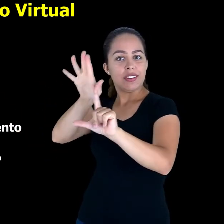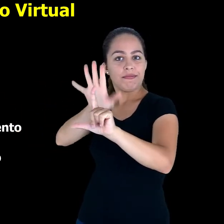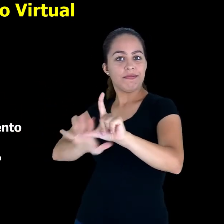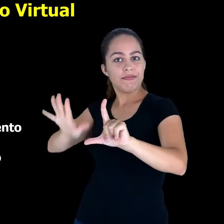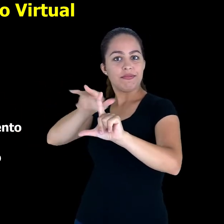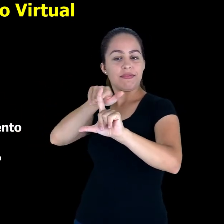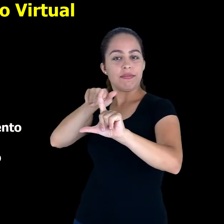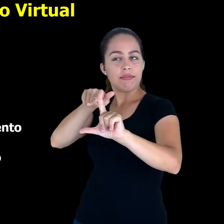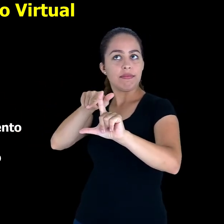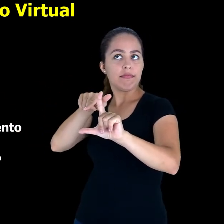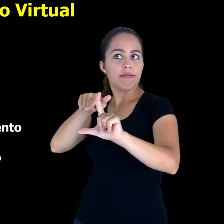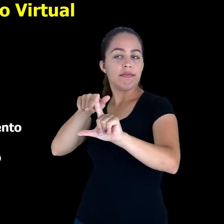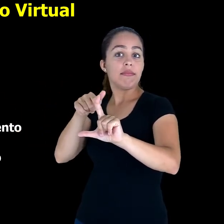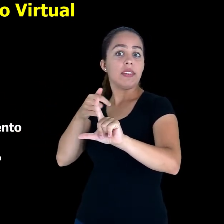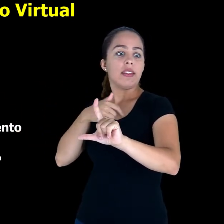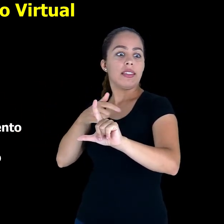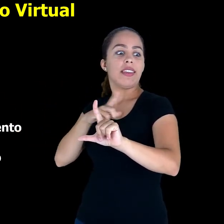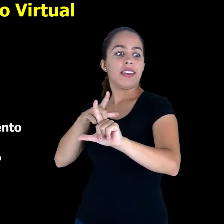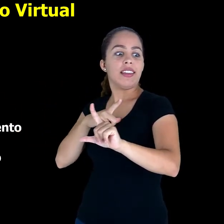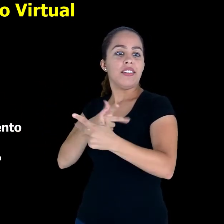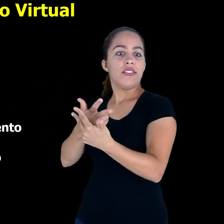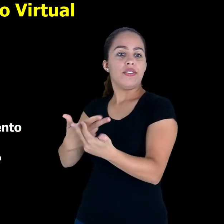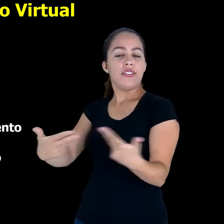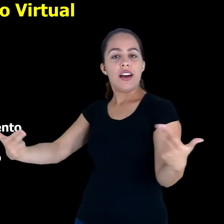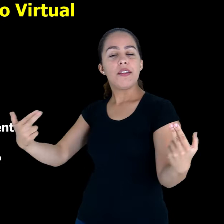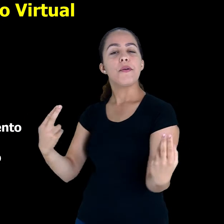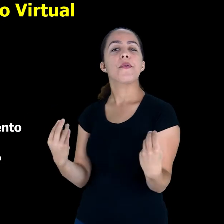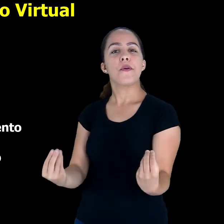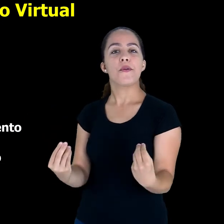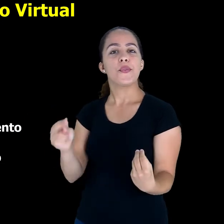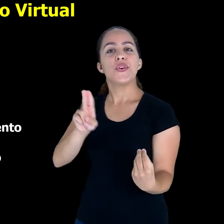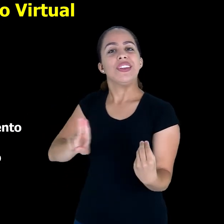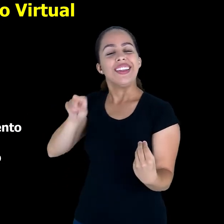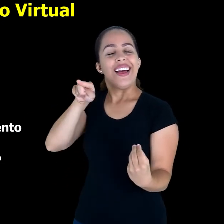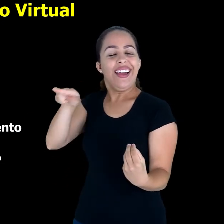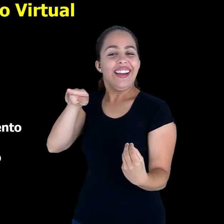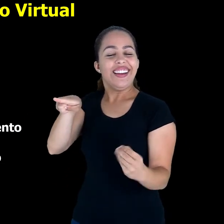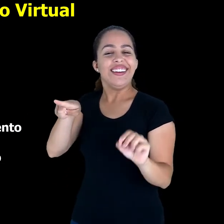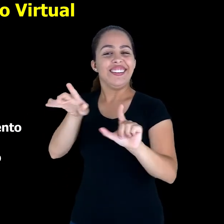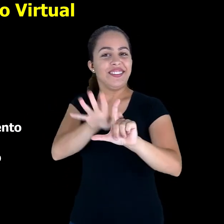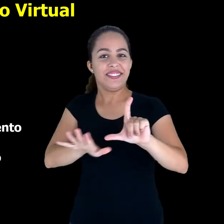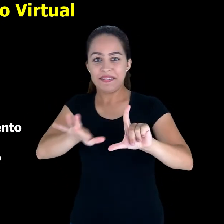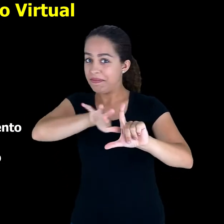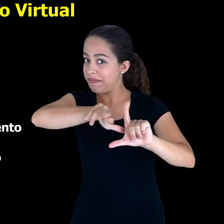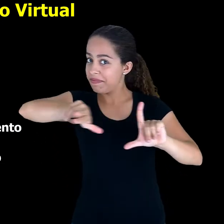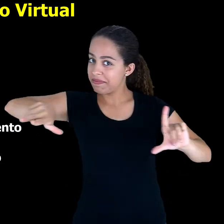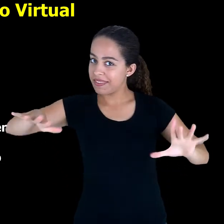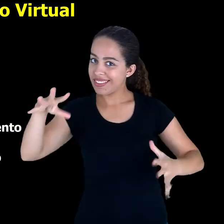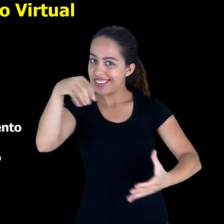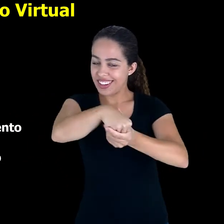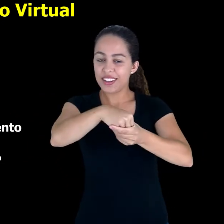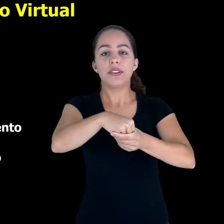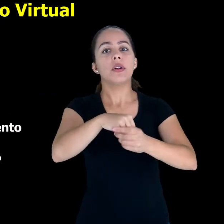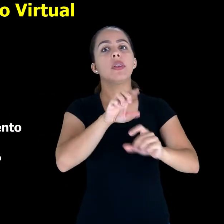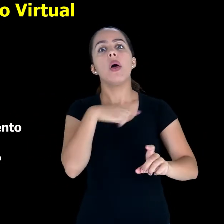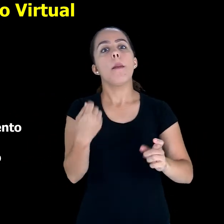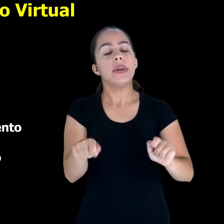Ou seja, nós temos uma diversidade de uso desses espaços e nós temos que saber